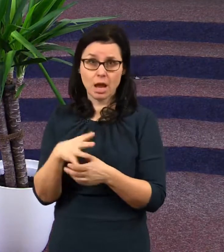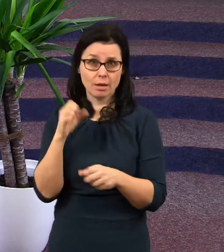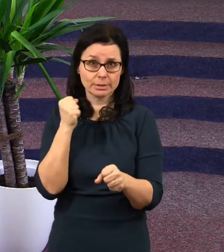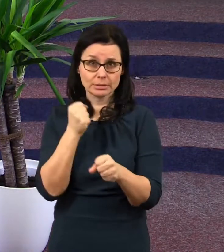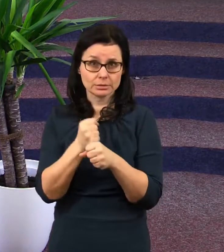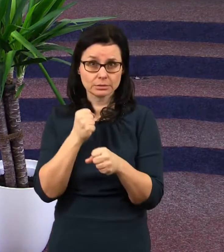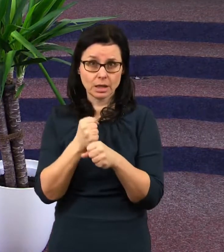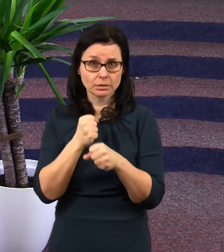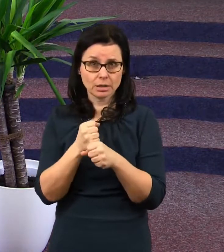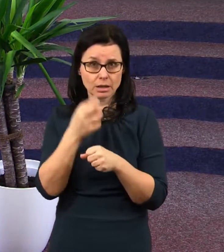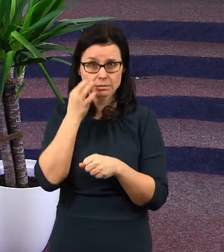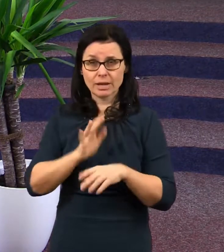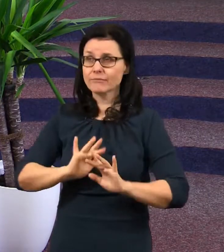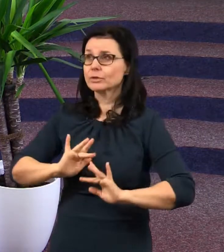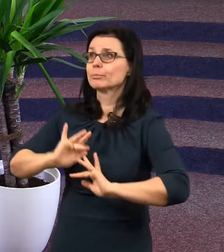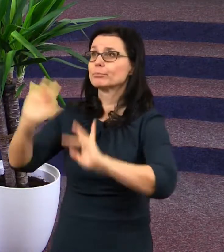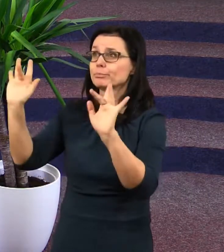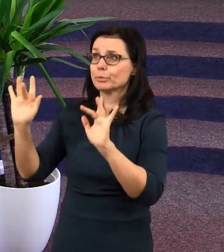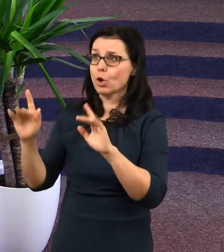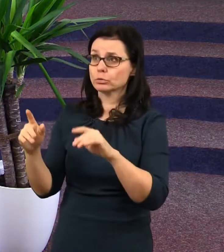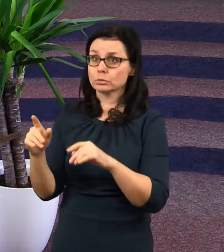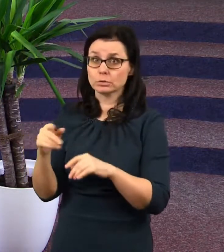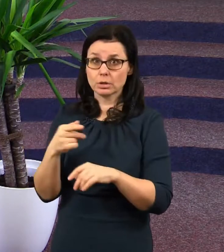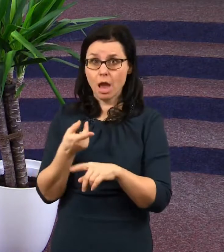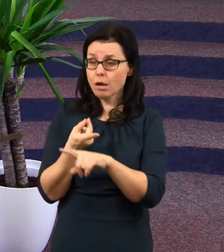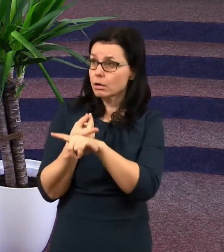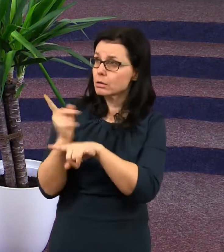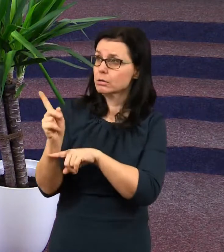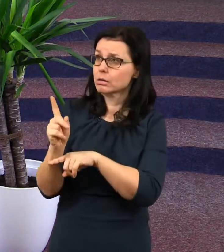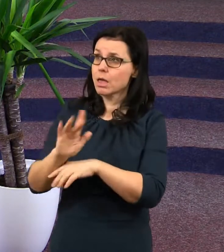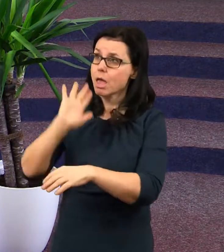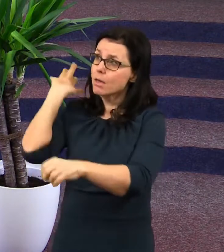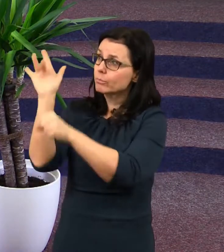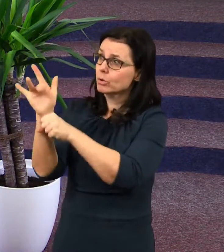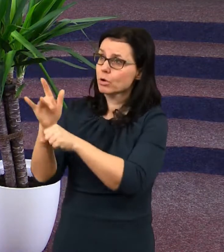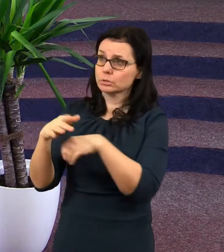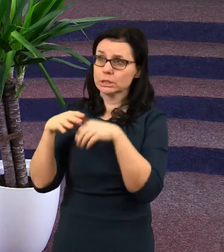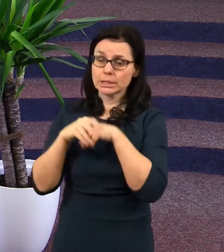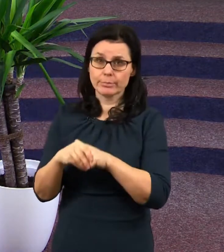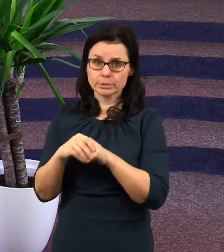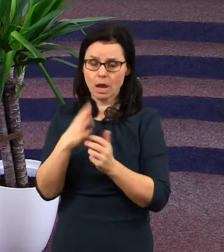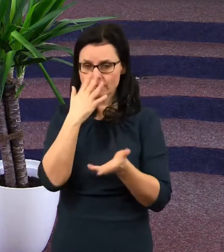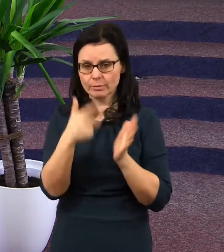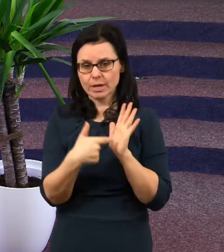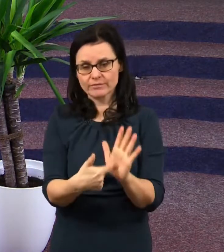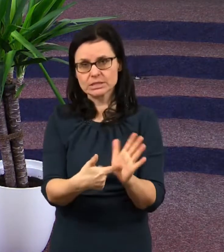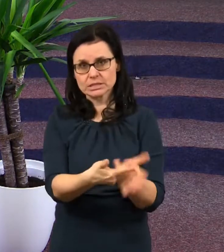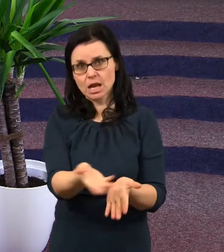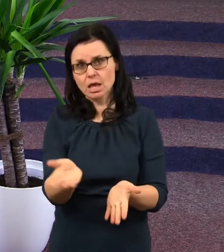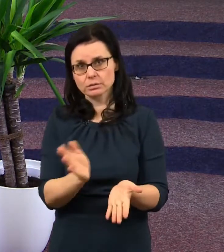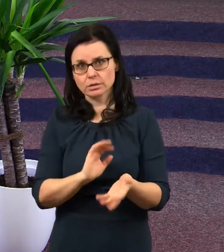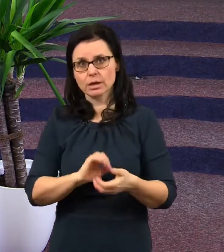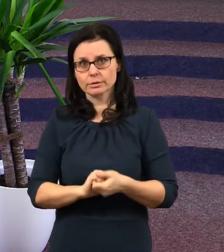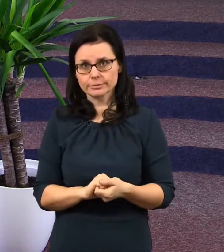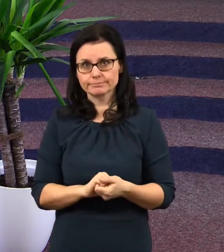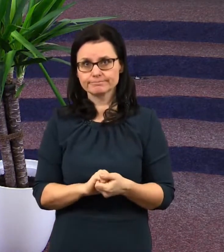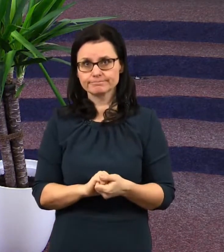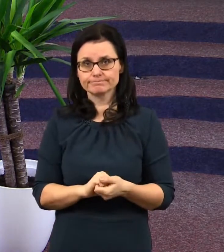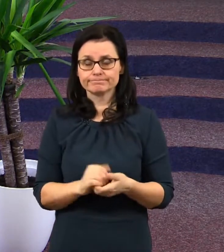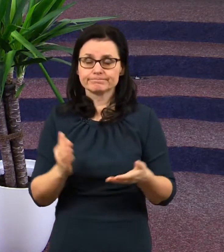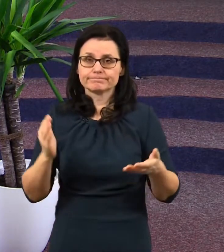proti stvořiteli jako jeho odpůrce a nepřítel. Ale to už je